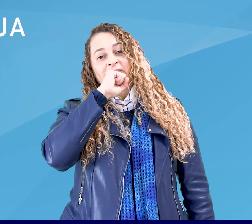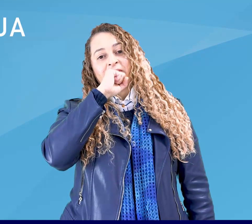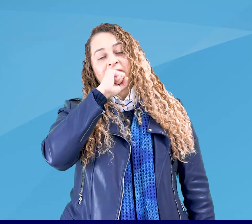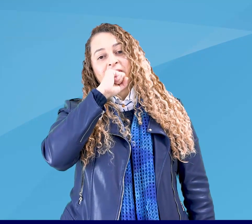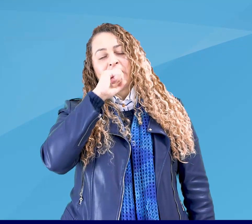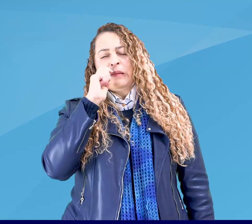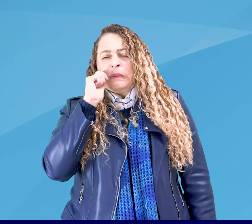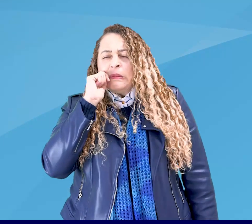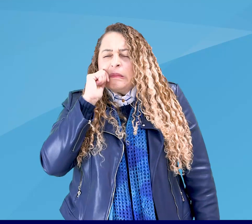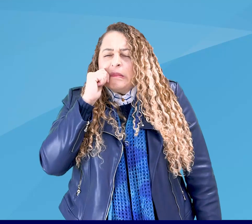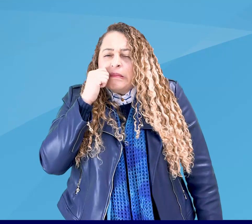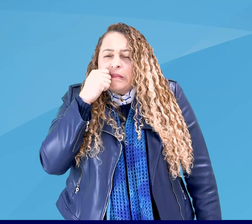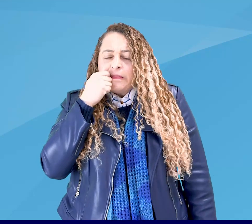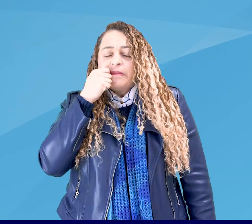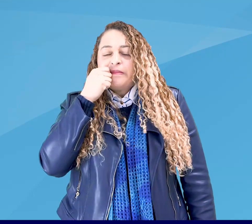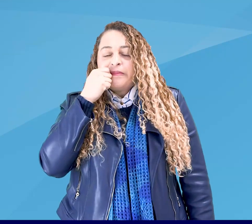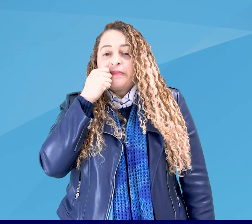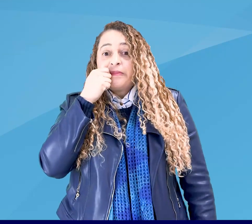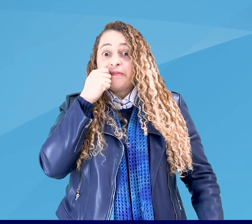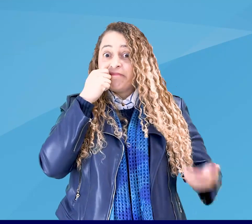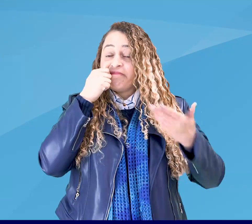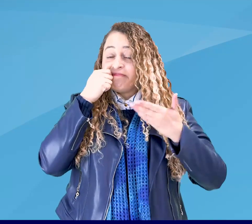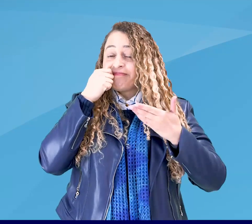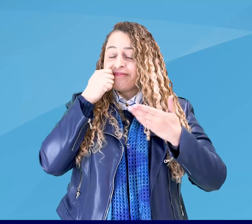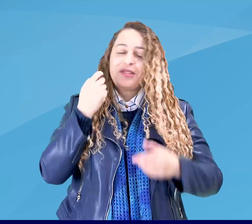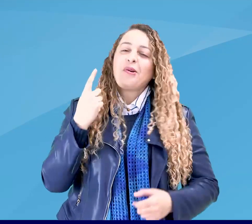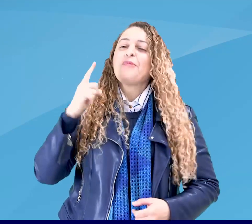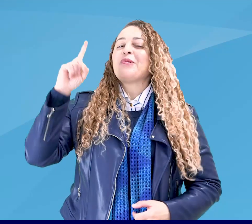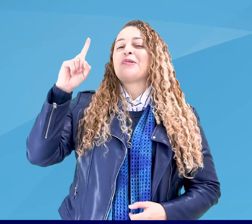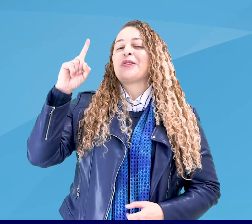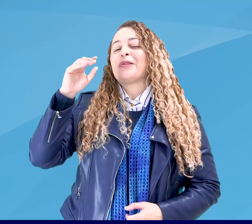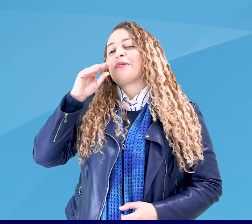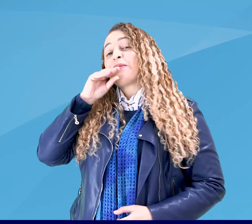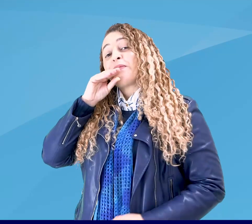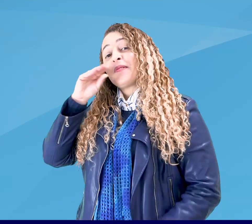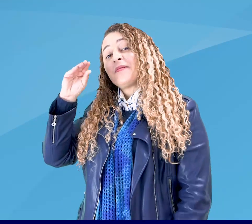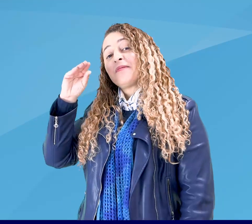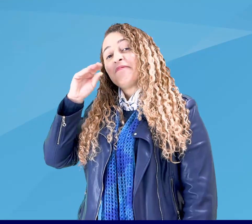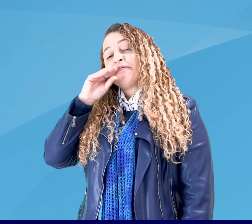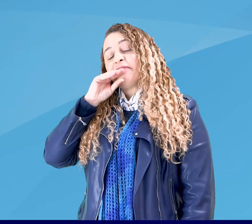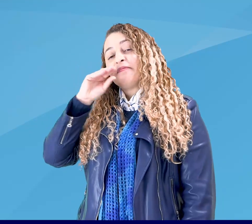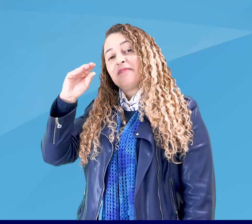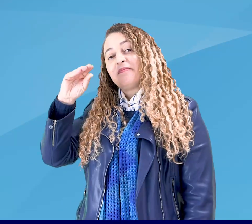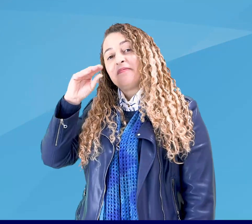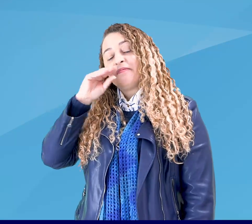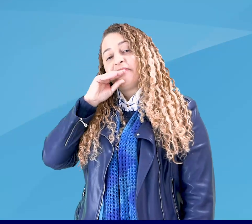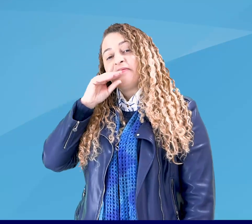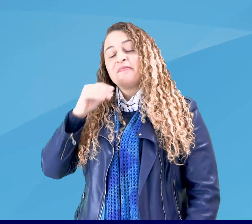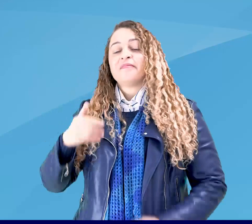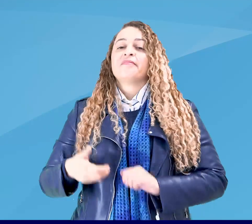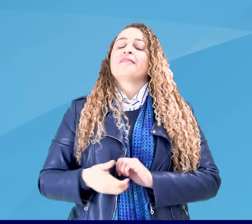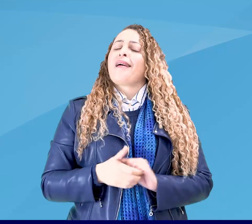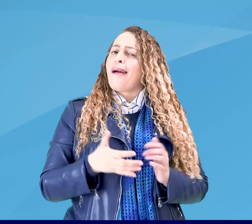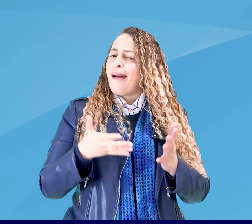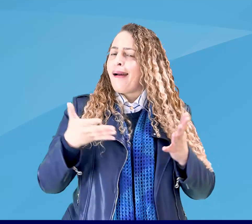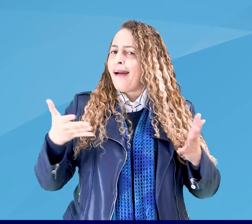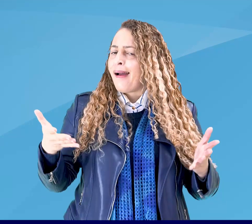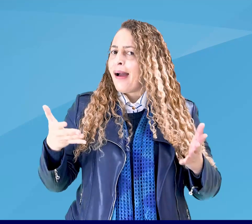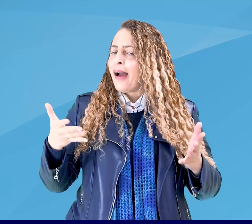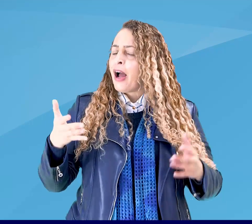Limão. E por último, manga. Ah, e não se